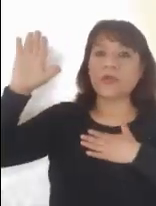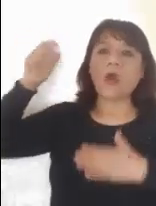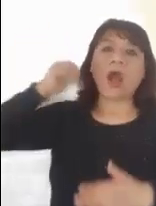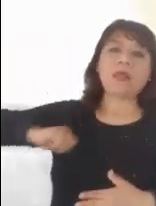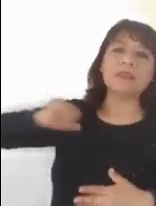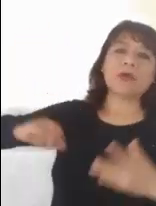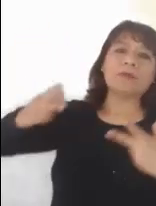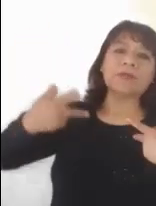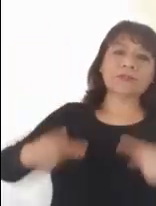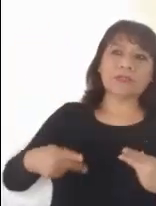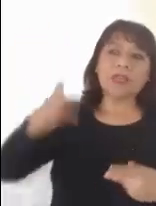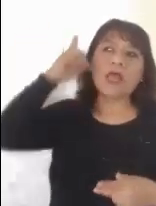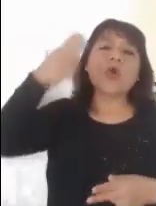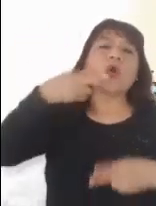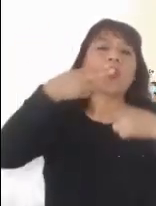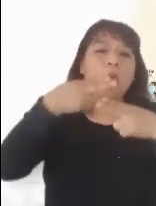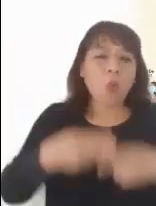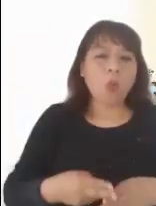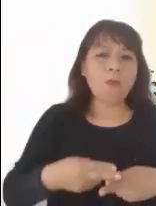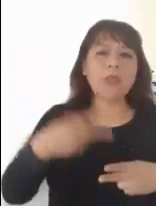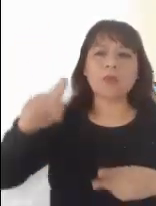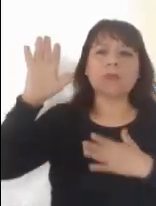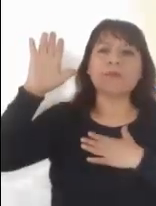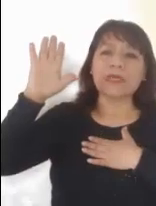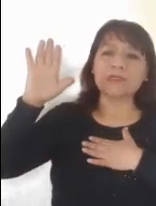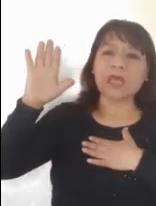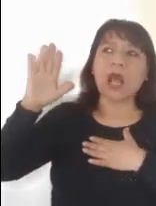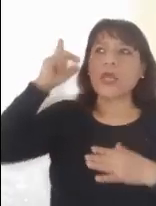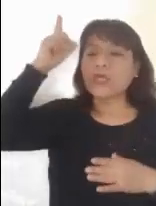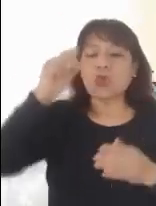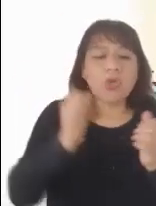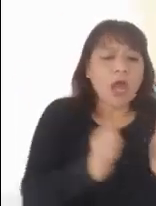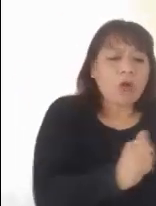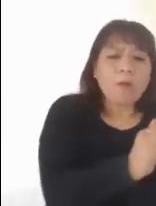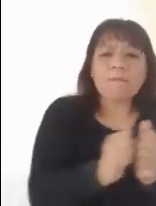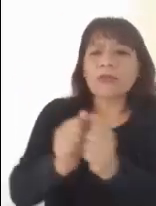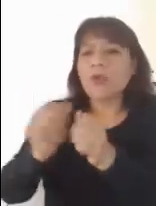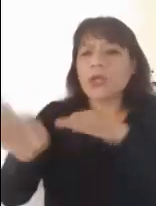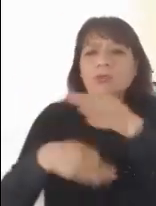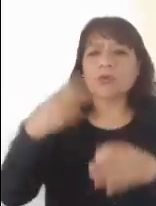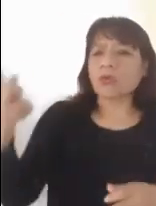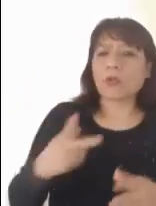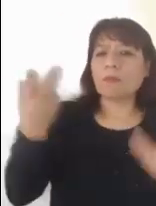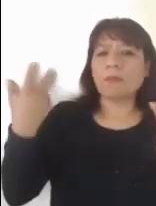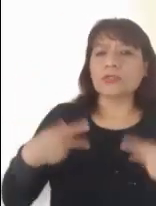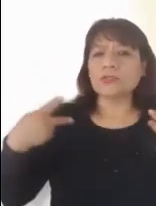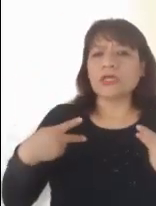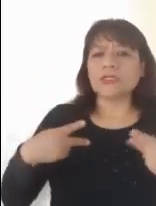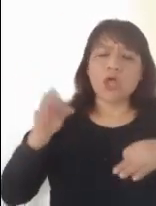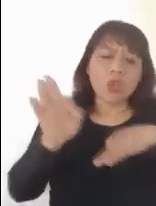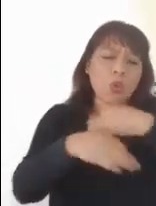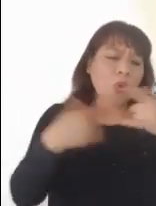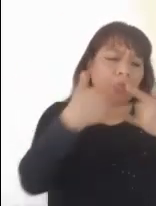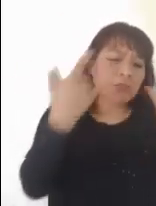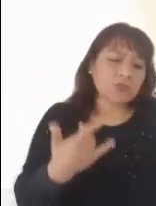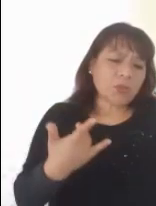olvido. Que Dios cumple su promesa y que ha acompañado a su pueblo a lo largo de toda la historia, aun cuando el